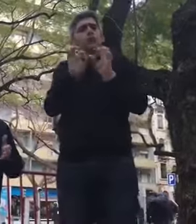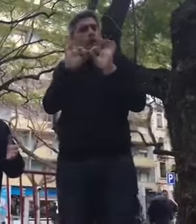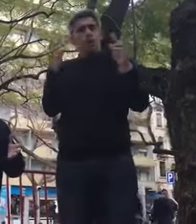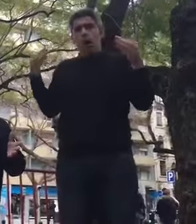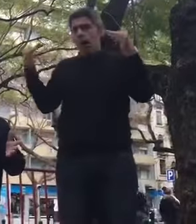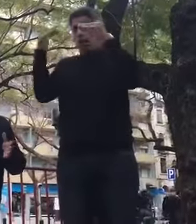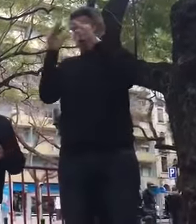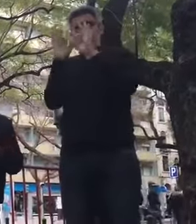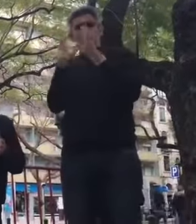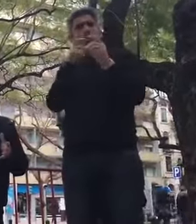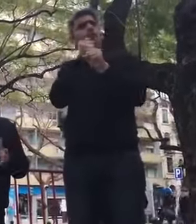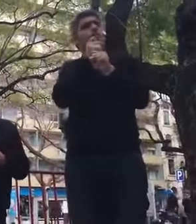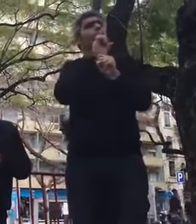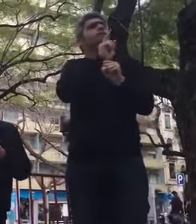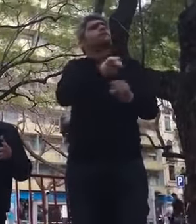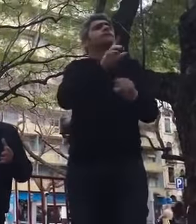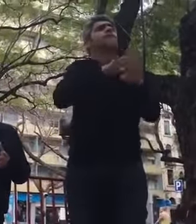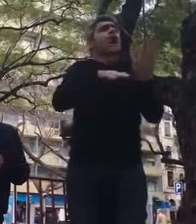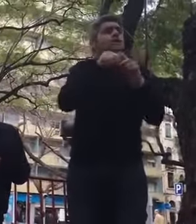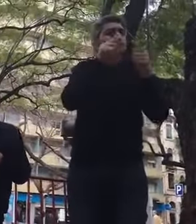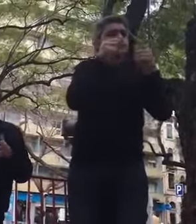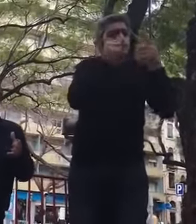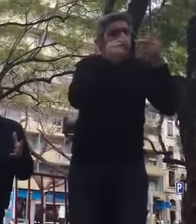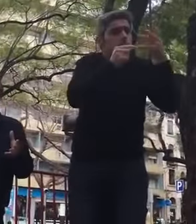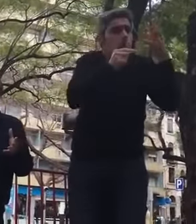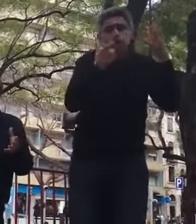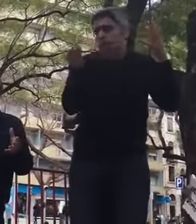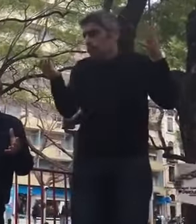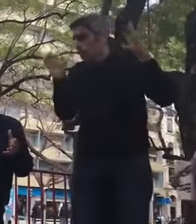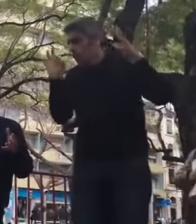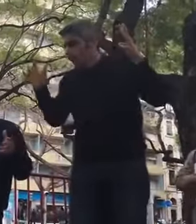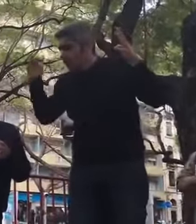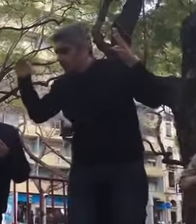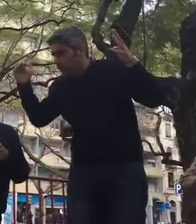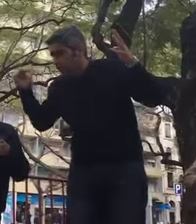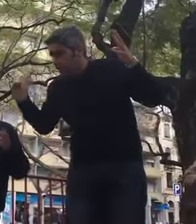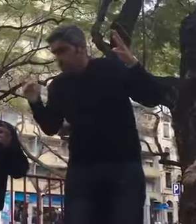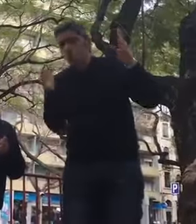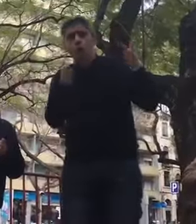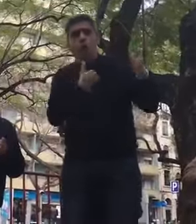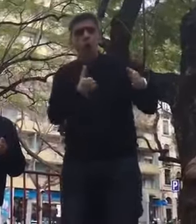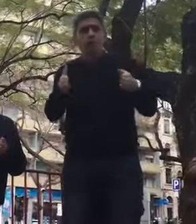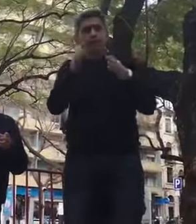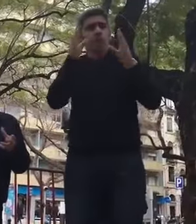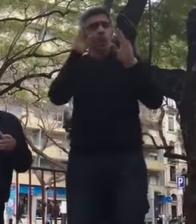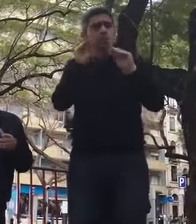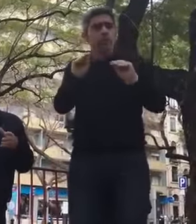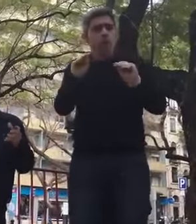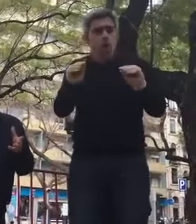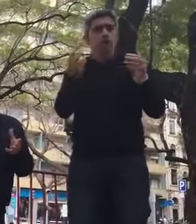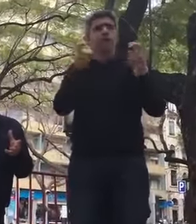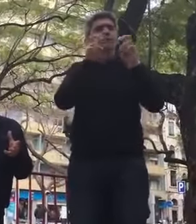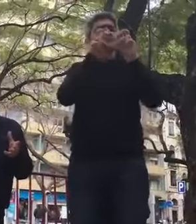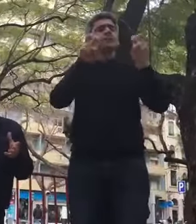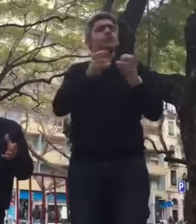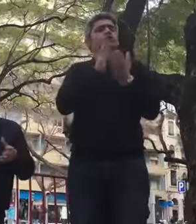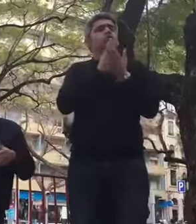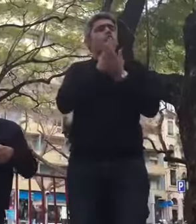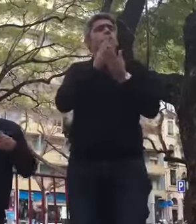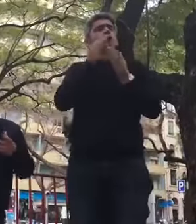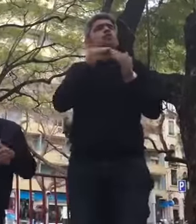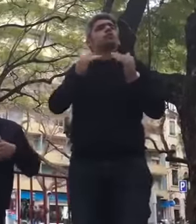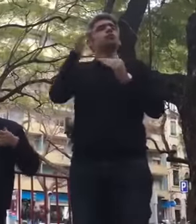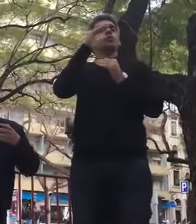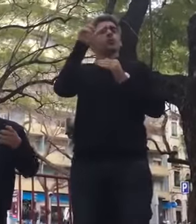é tudo o que fazem. Tudo. Até tem lá orientação pedagógica, nós até tínhamos lá certificados da Escola Superior de Educação de Coimbra